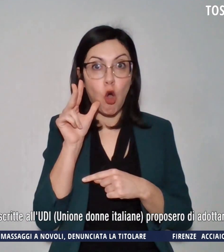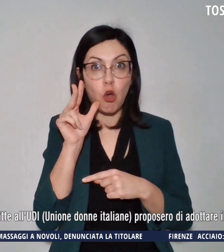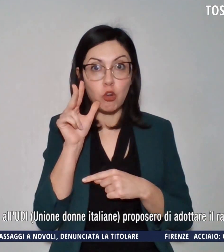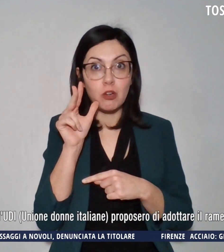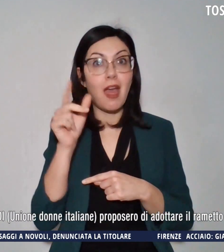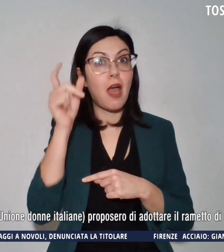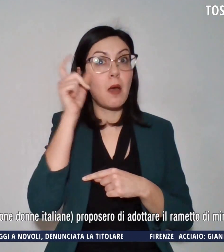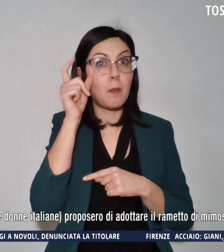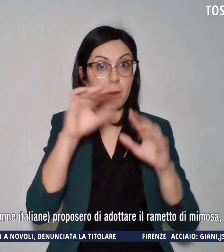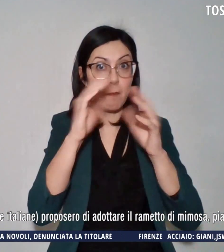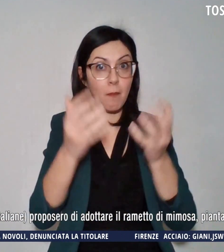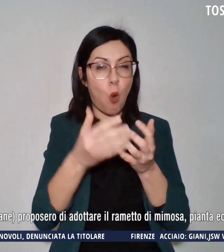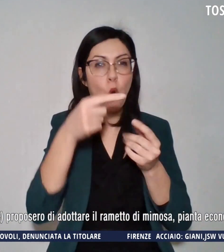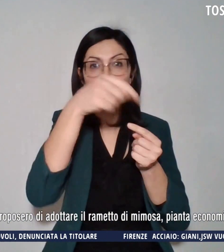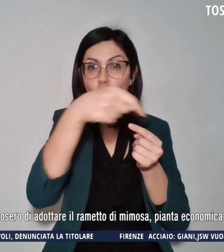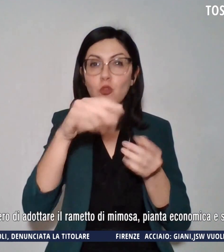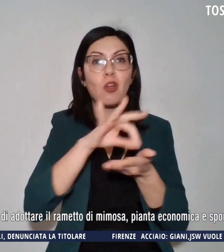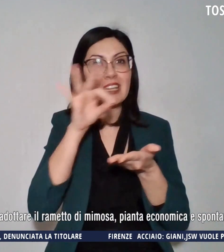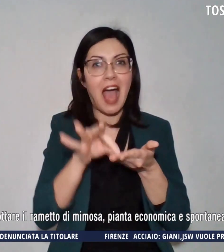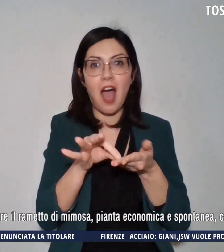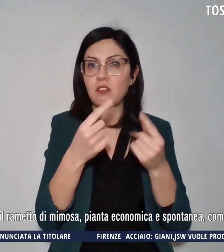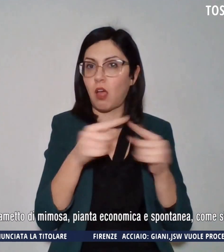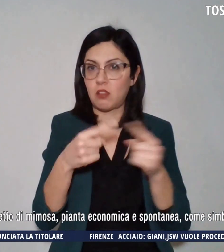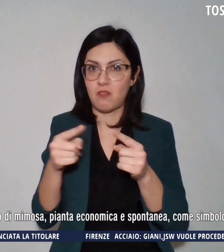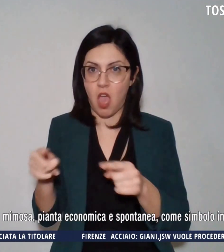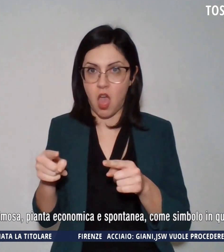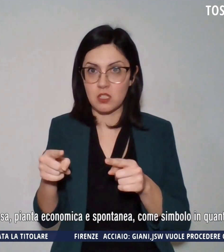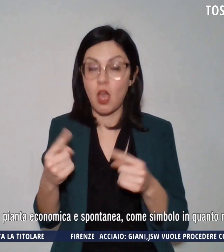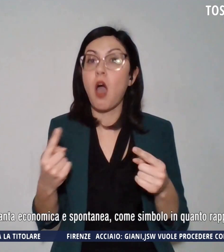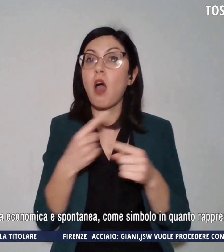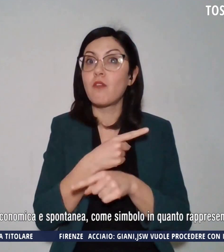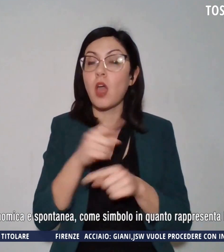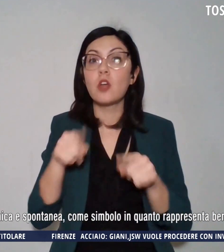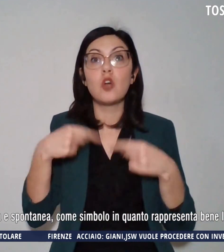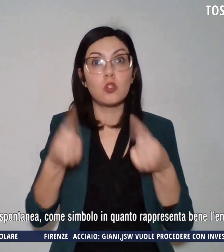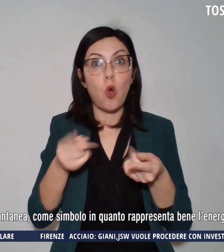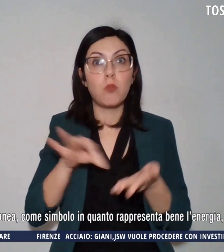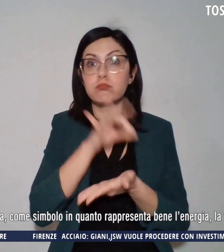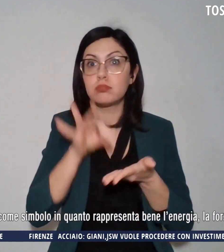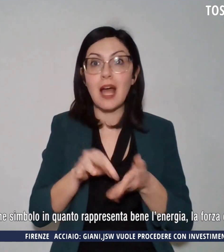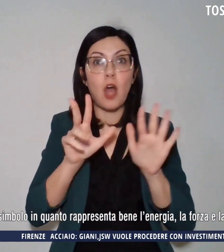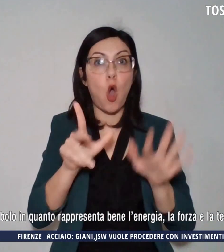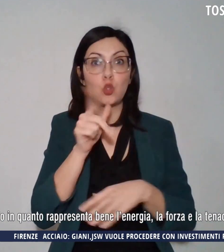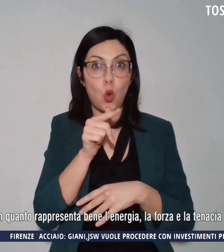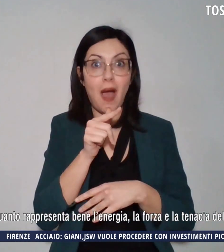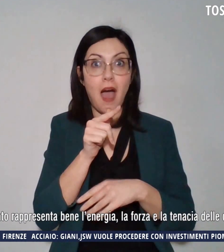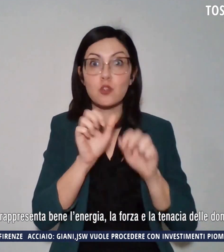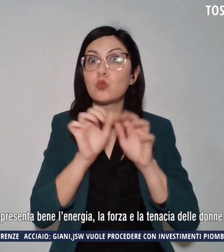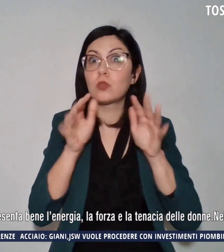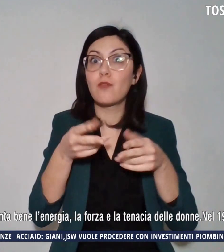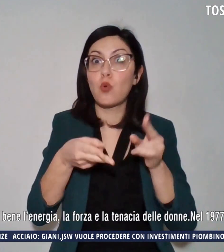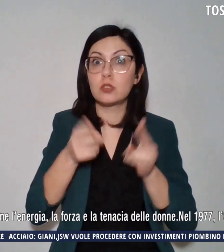paesi del mondo, mentre l'8 marzo divenne la data più diffusa dopo la